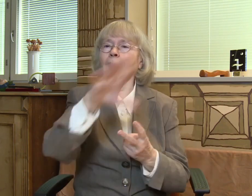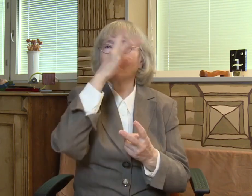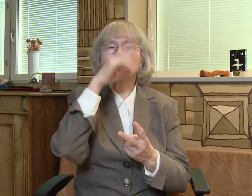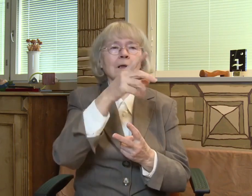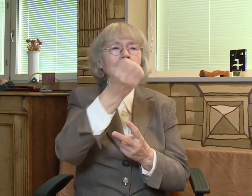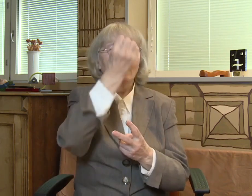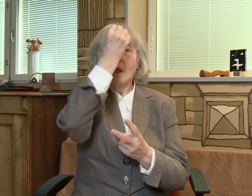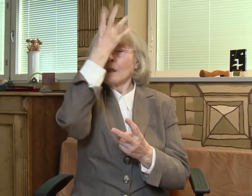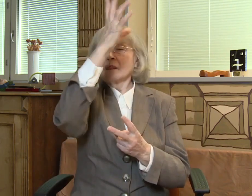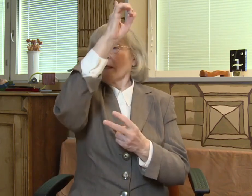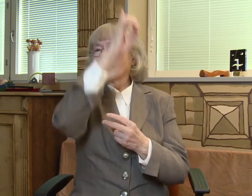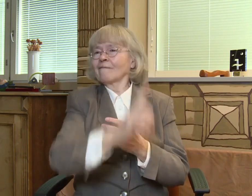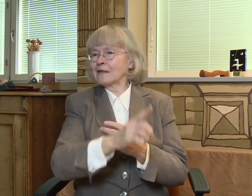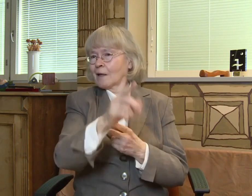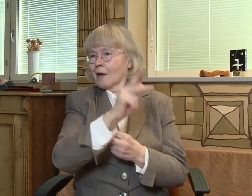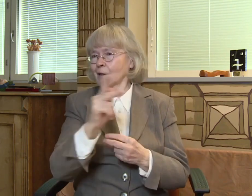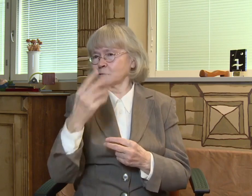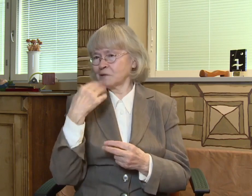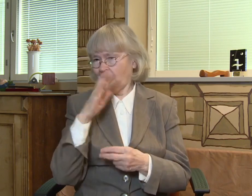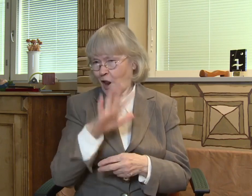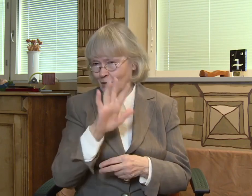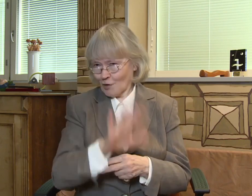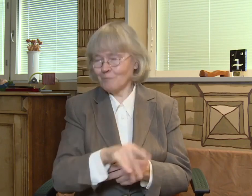mutta kaikki yhtyivät siihen, että hän oli kaikista etevin.